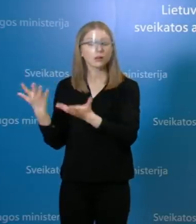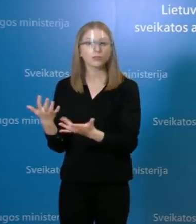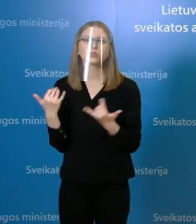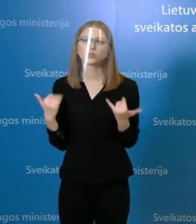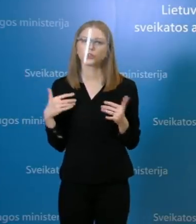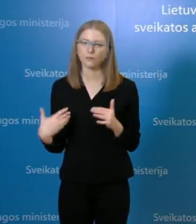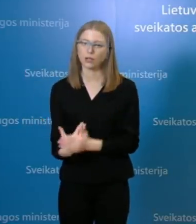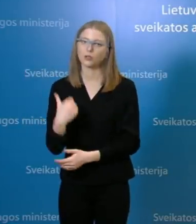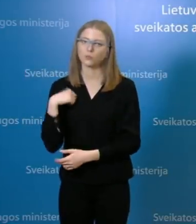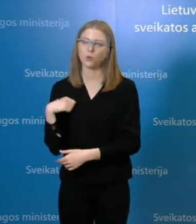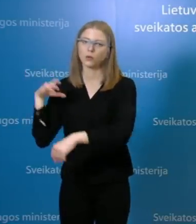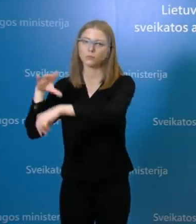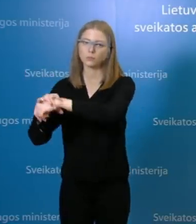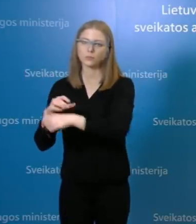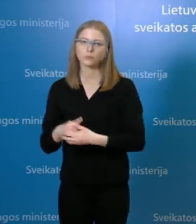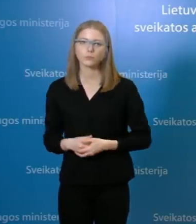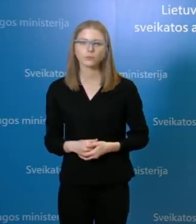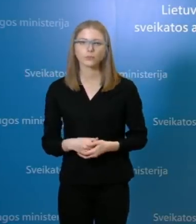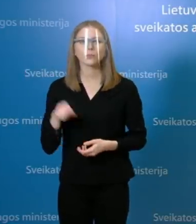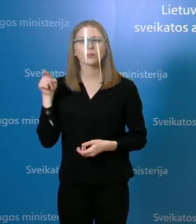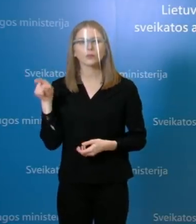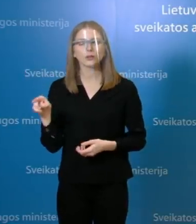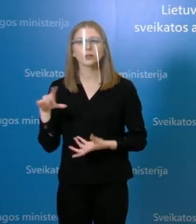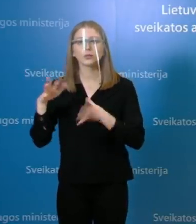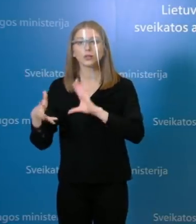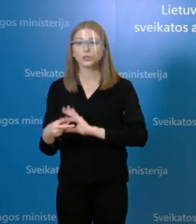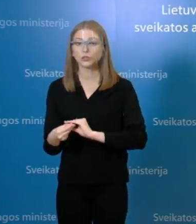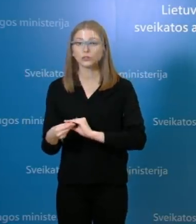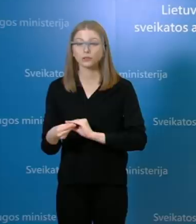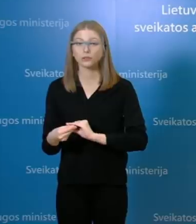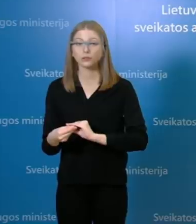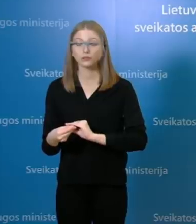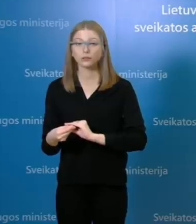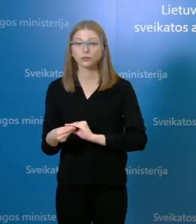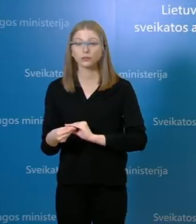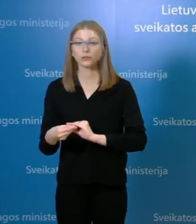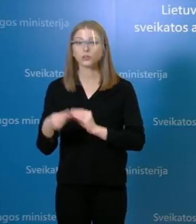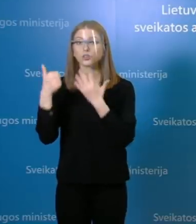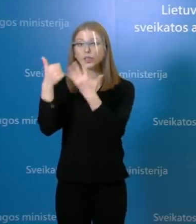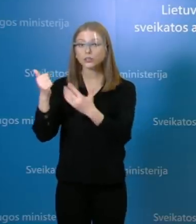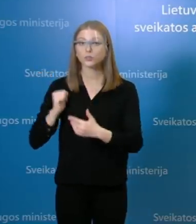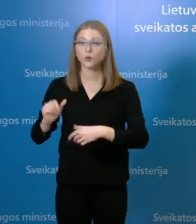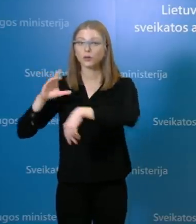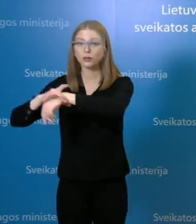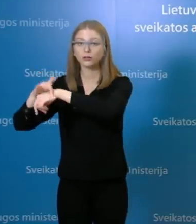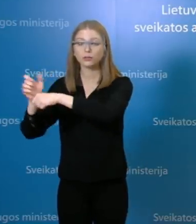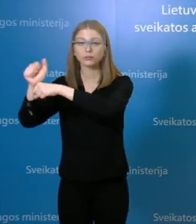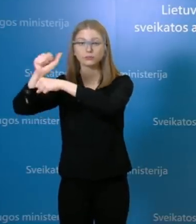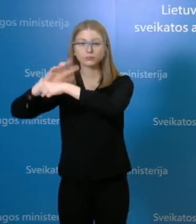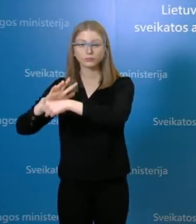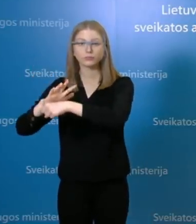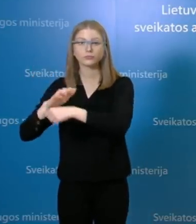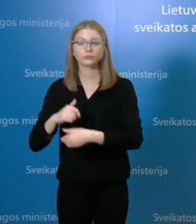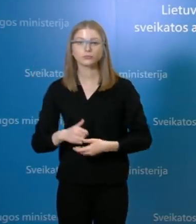atvejį šiandien, susirgo sąlyti turės asmo iš viso registruoti šiame židinyje, šeši patvirtinti COVID-19 ligos